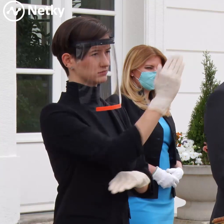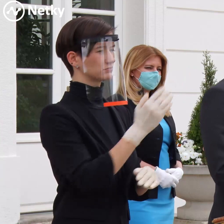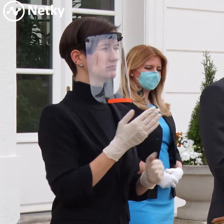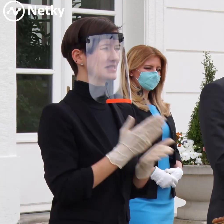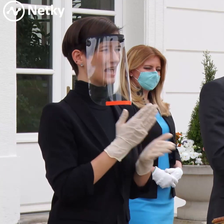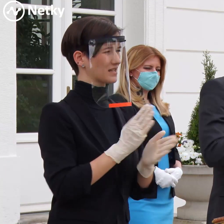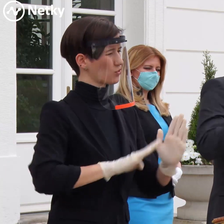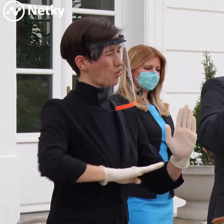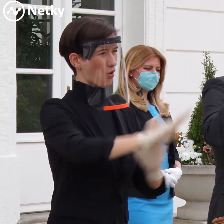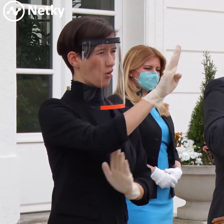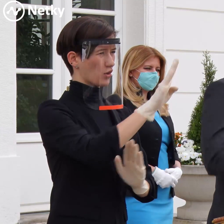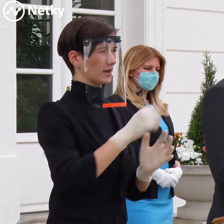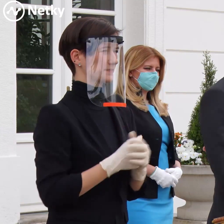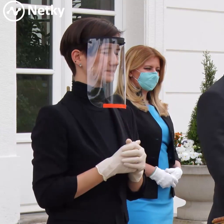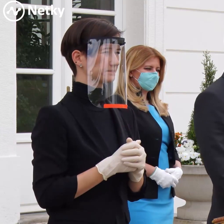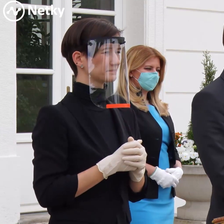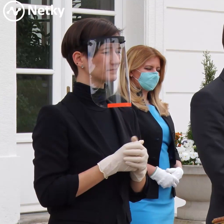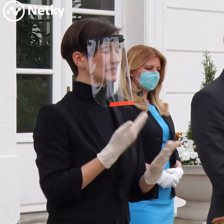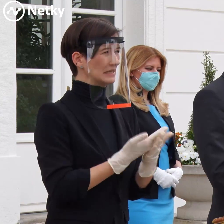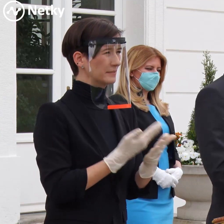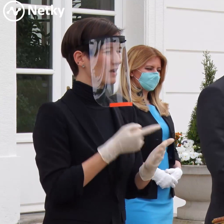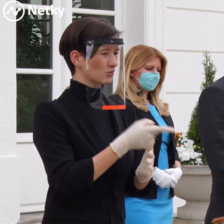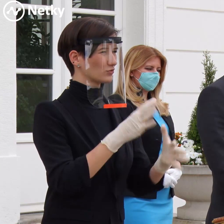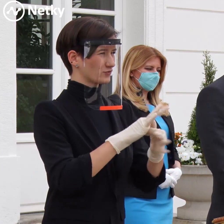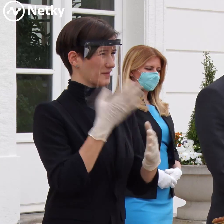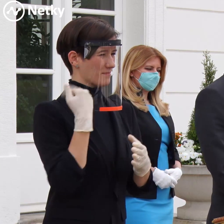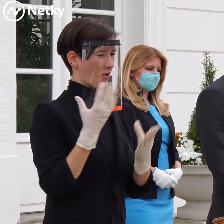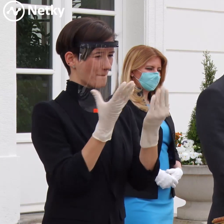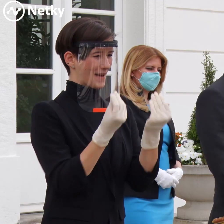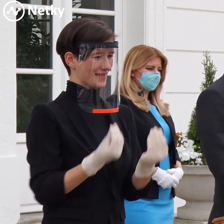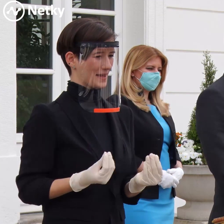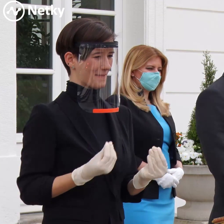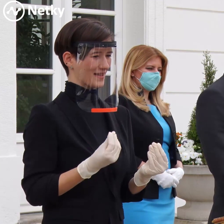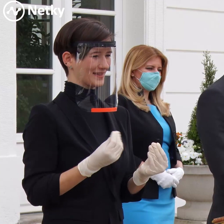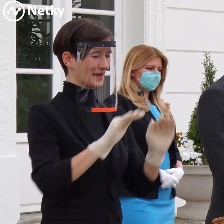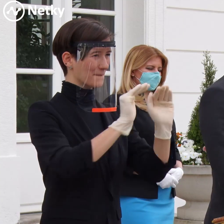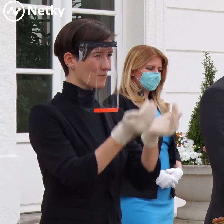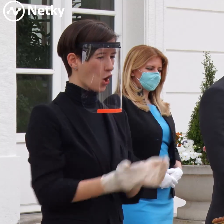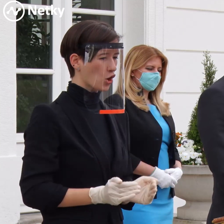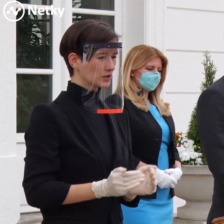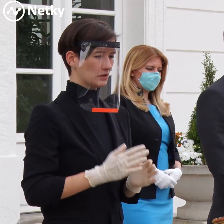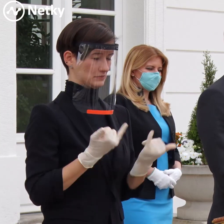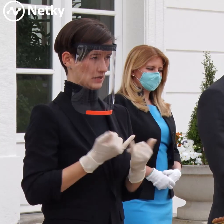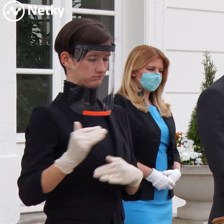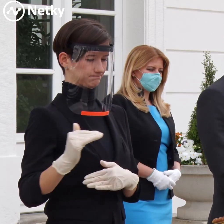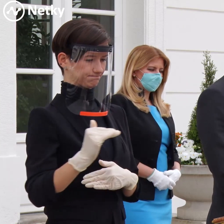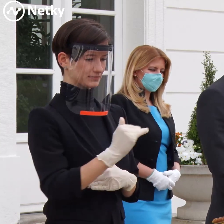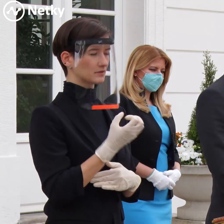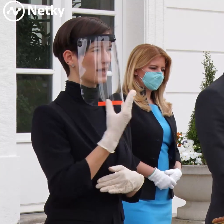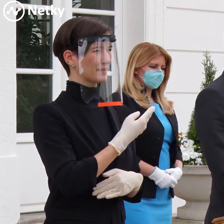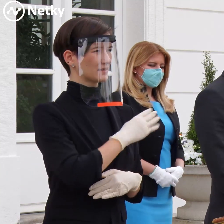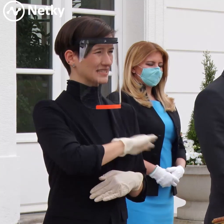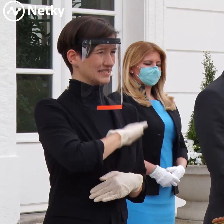veľmi dobre do fázu zostupnej kryvky, teda exponenciálnej kryvky. Prepukne nám to tu a nebudeme to schopní zastaviť bežnými